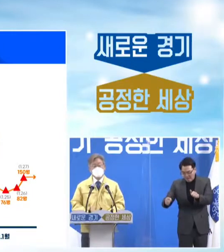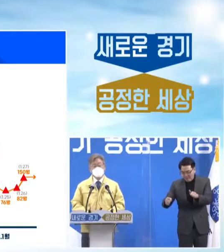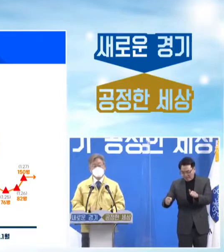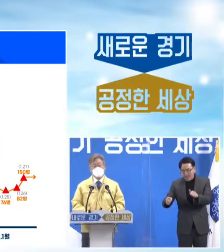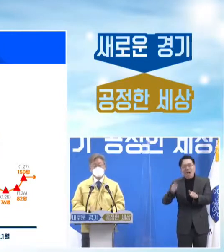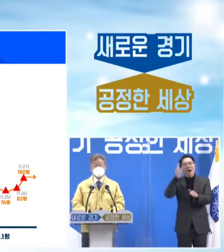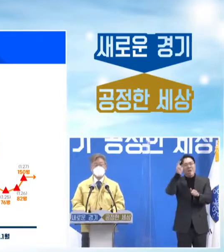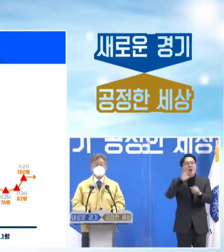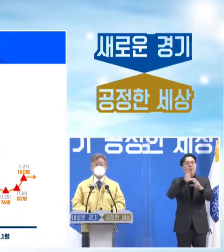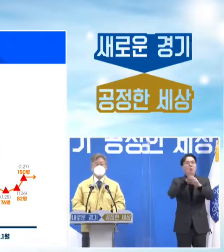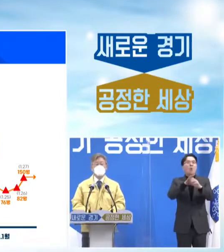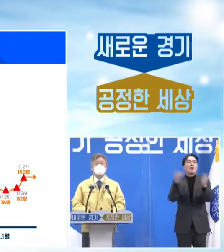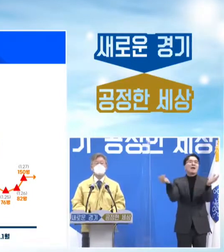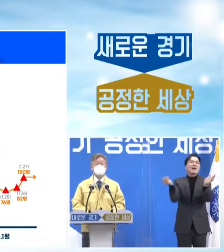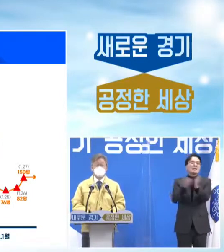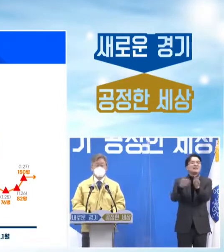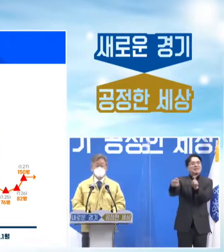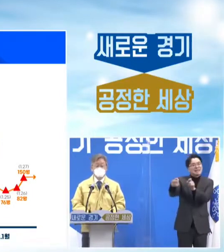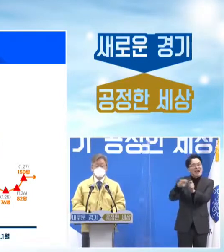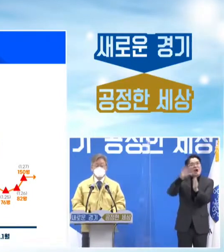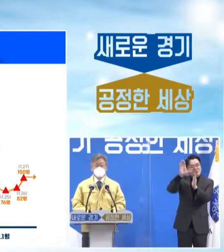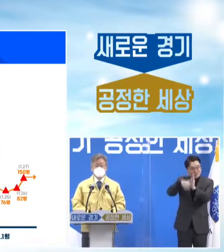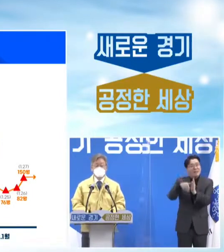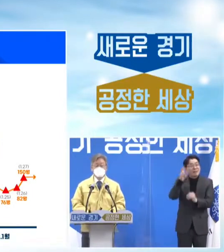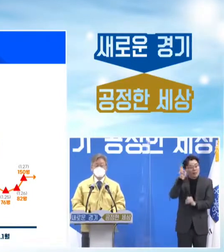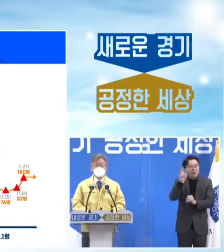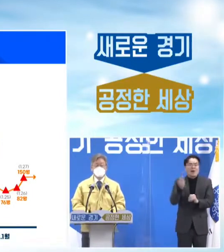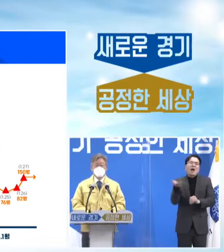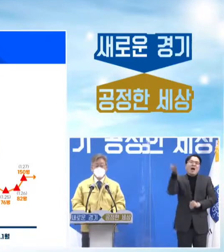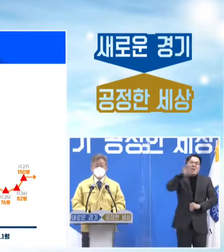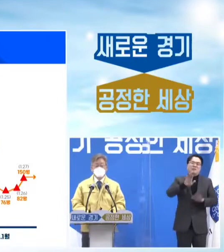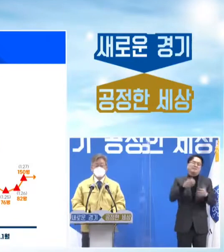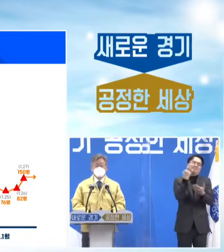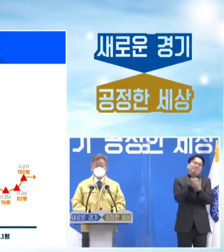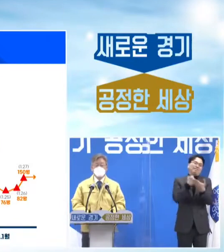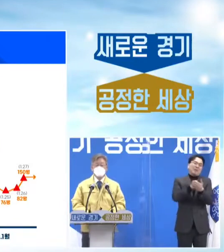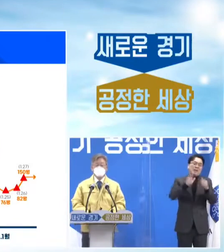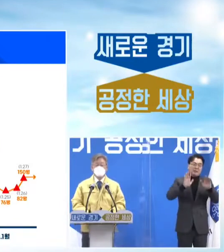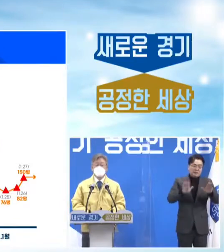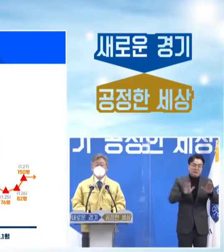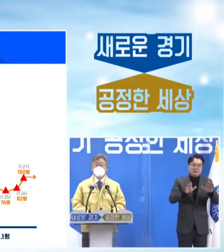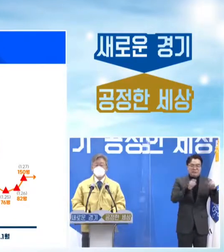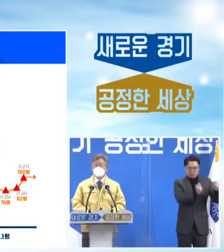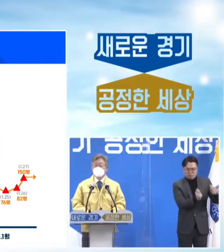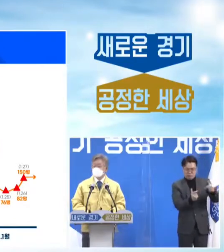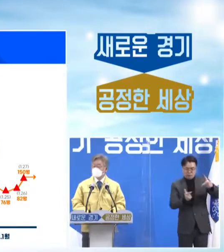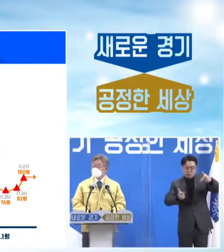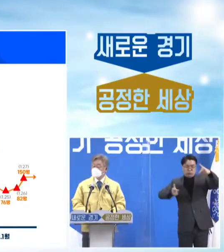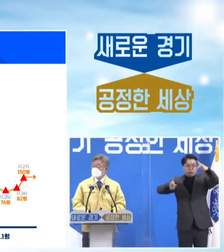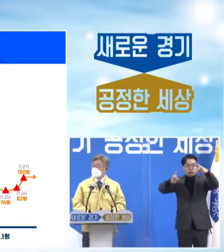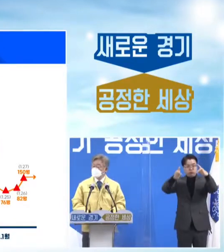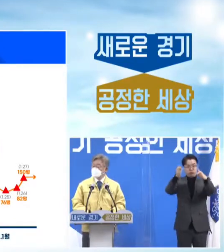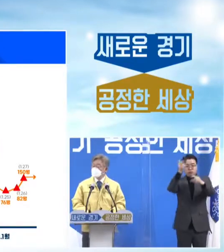될 겁니다. 그러나 지금은 아쉽게도 코로나는 계속 확산 중인 상태이기 때문에